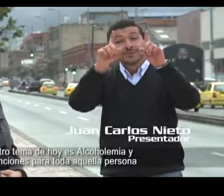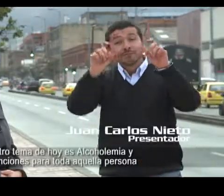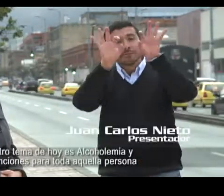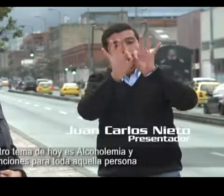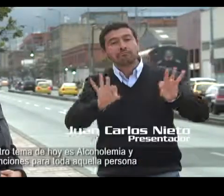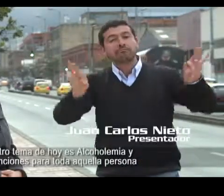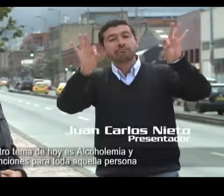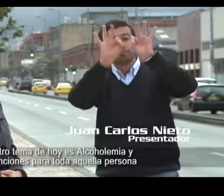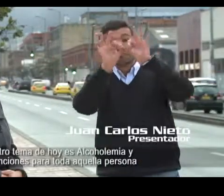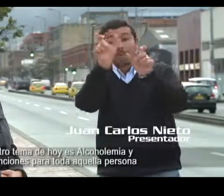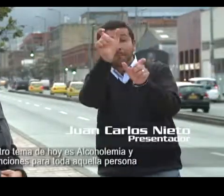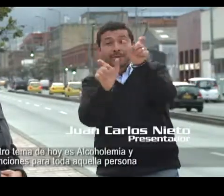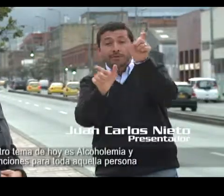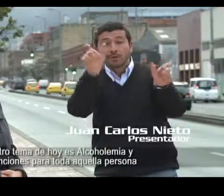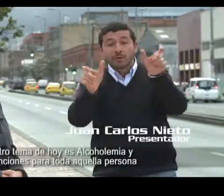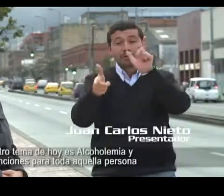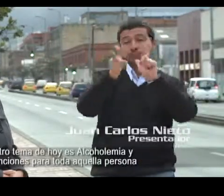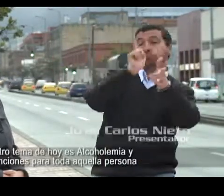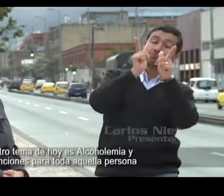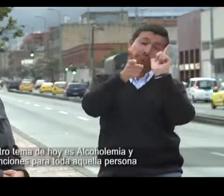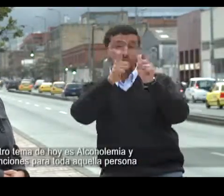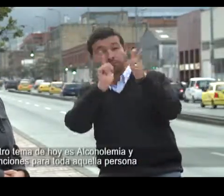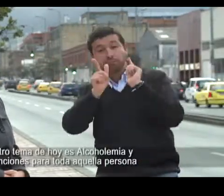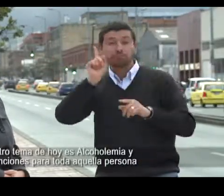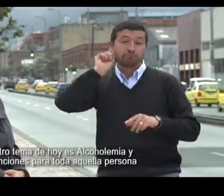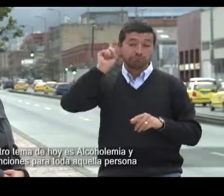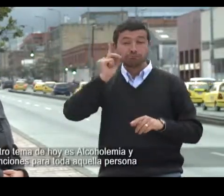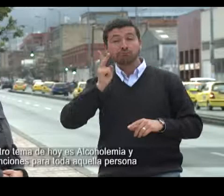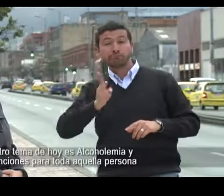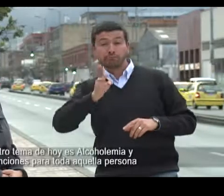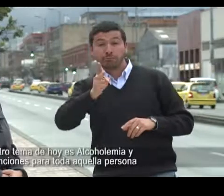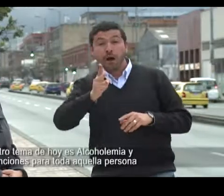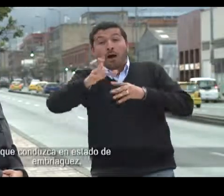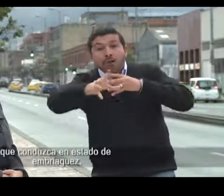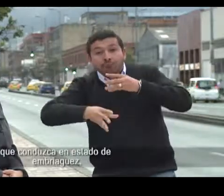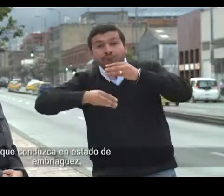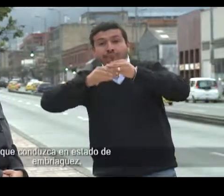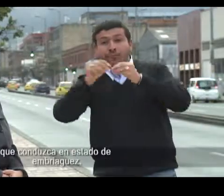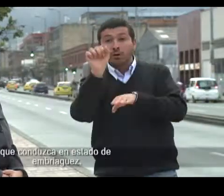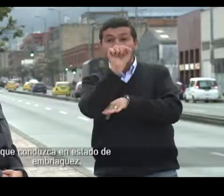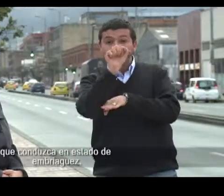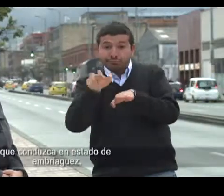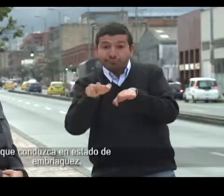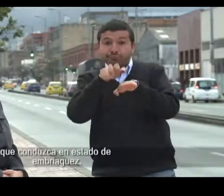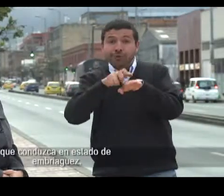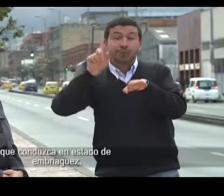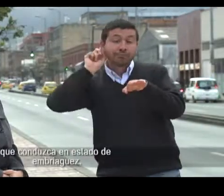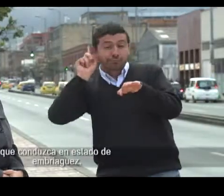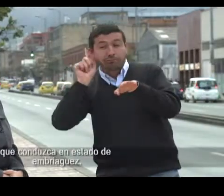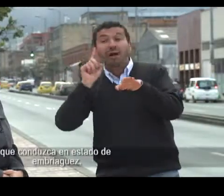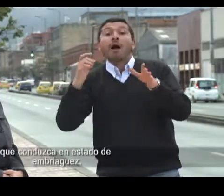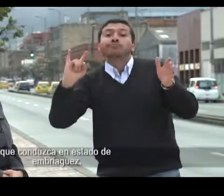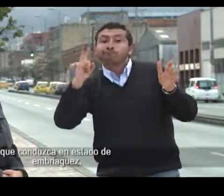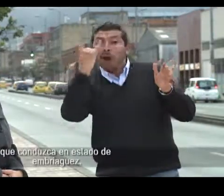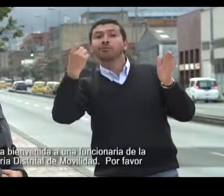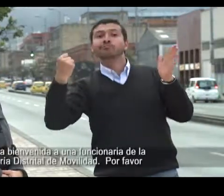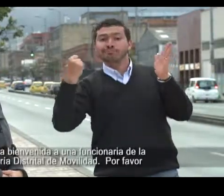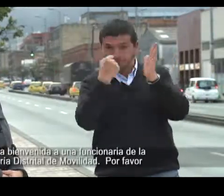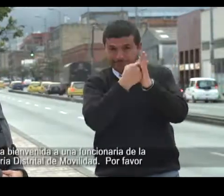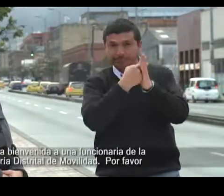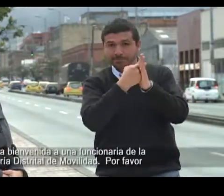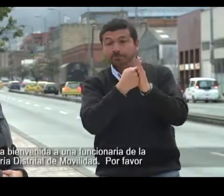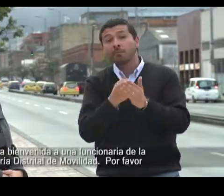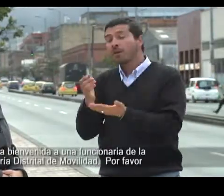Nuestro tema de hoy es alcoholemia y las sanciones para toda aquella persona que conduzca en estado de embriaguez.